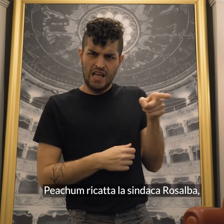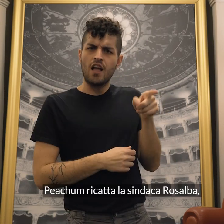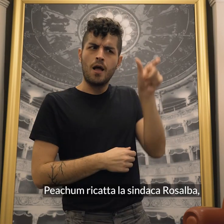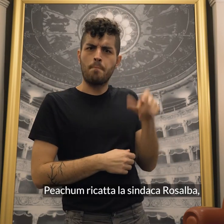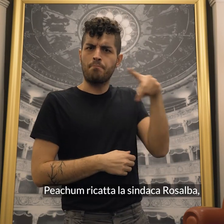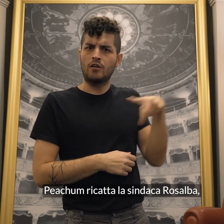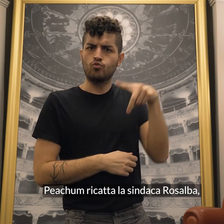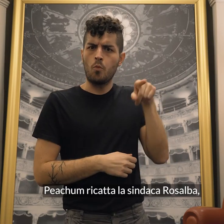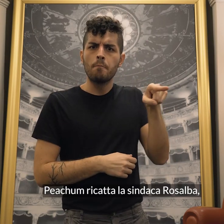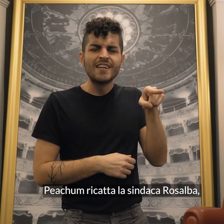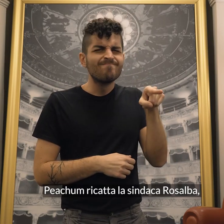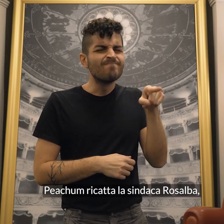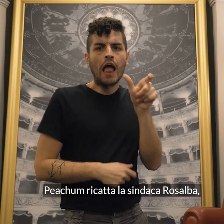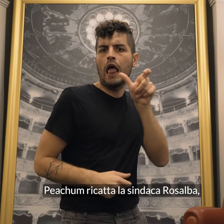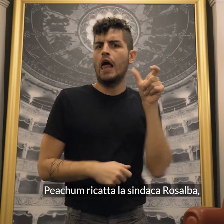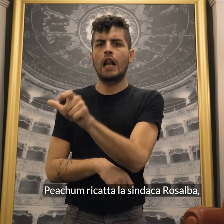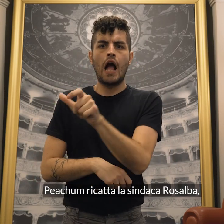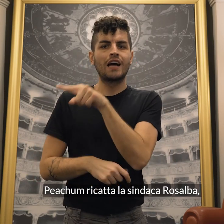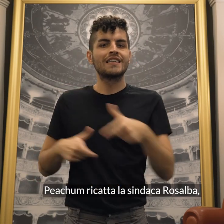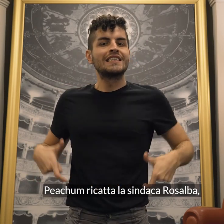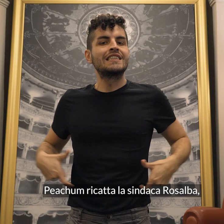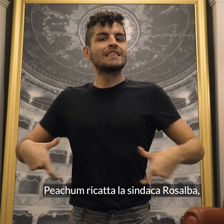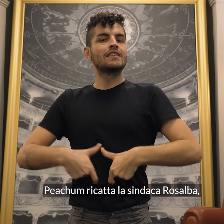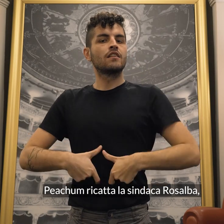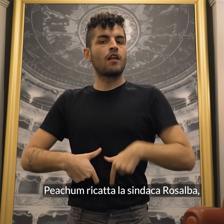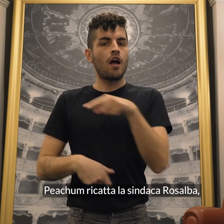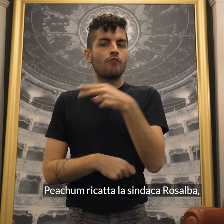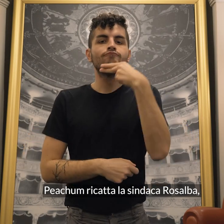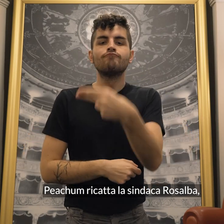Piccium ricatta la sindaca Rosalba.